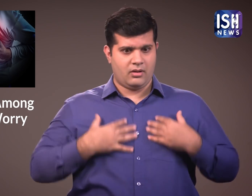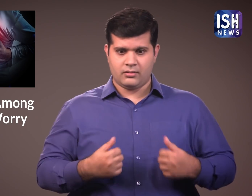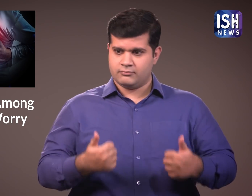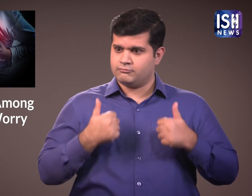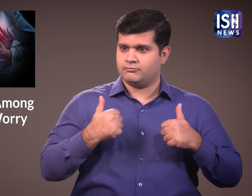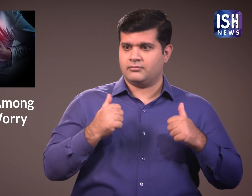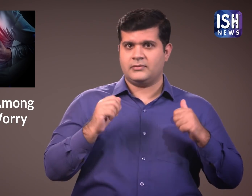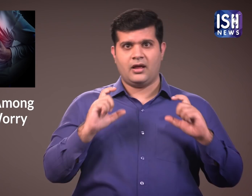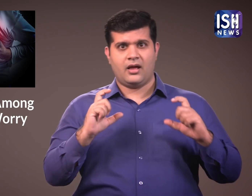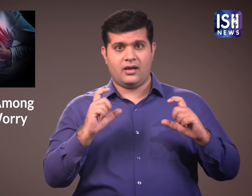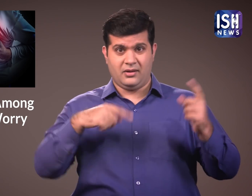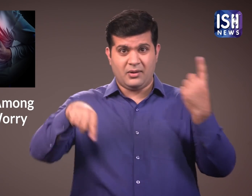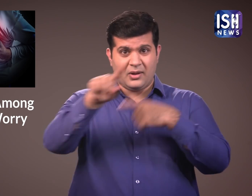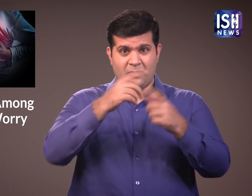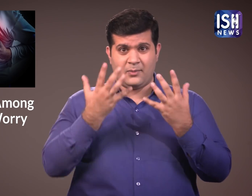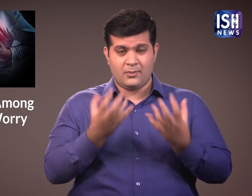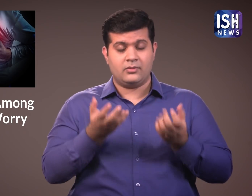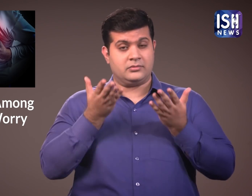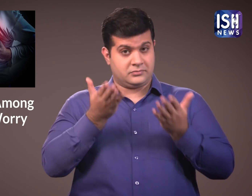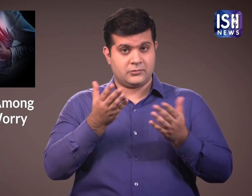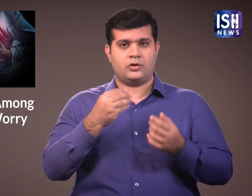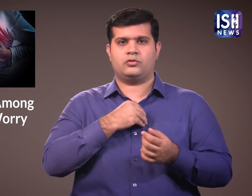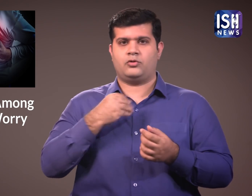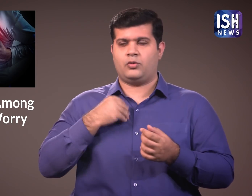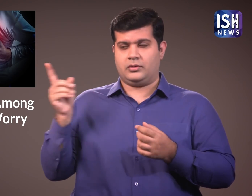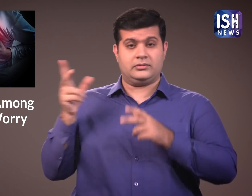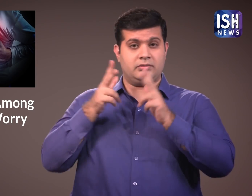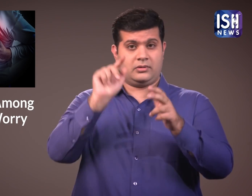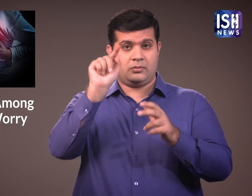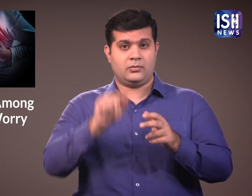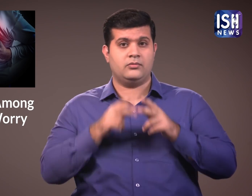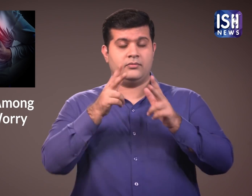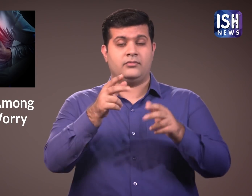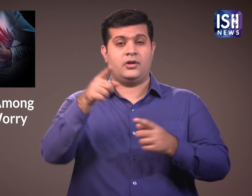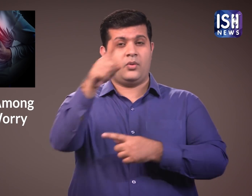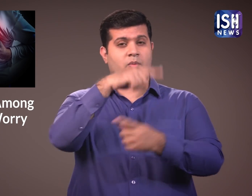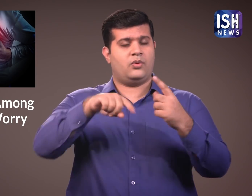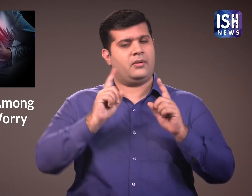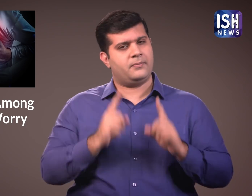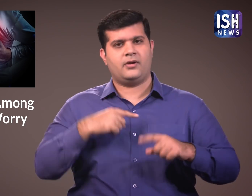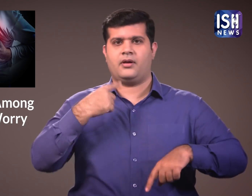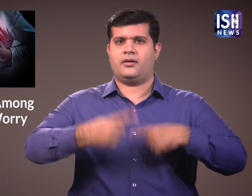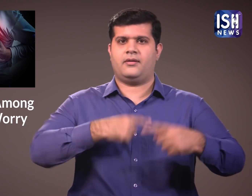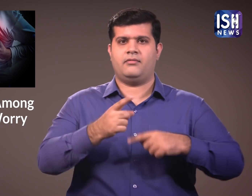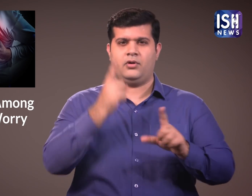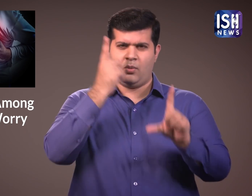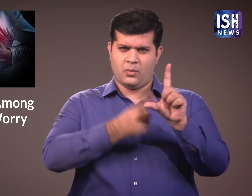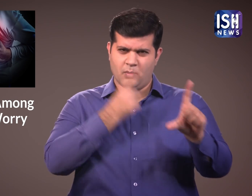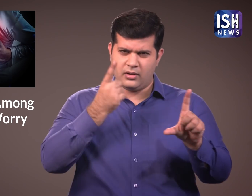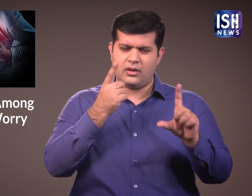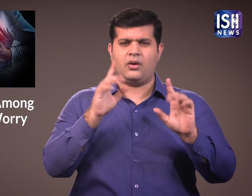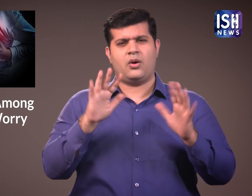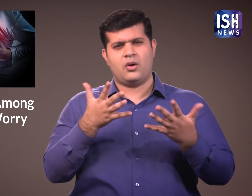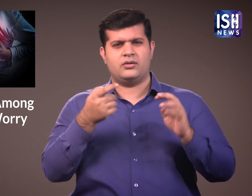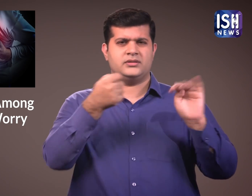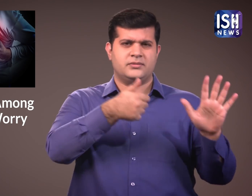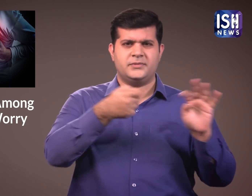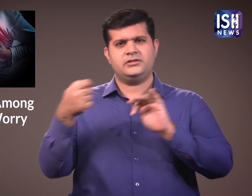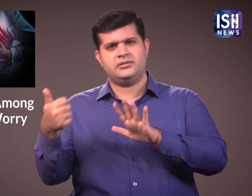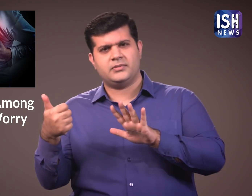है। डॉक्टर साल में एक बार या 6 महीने में एक बार